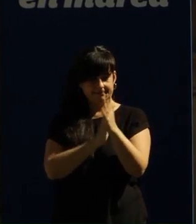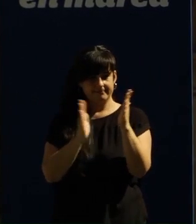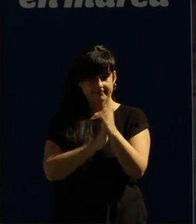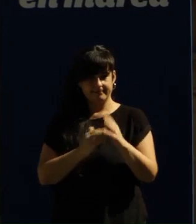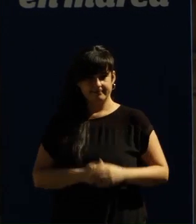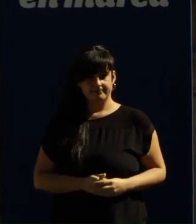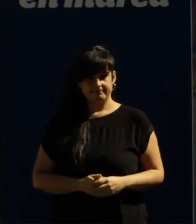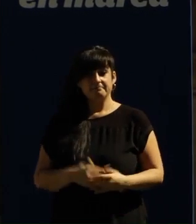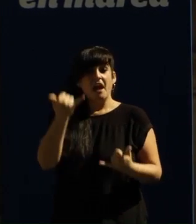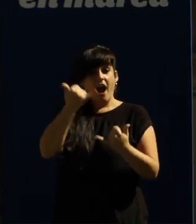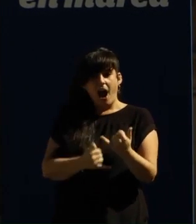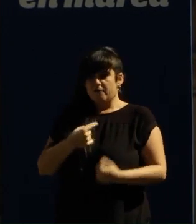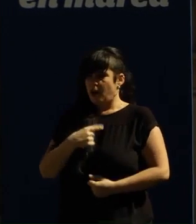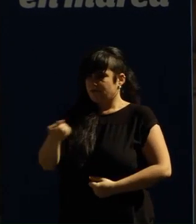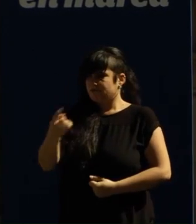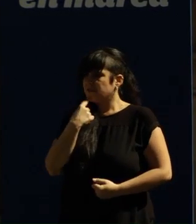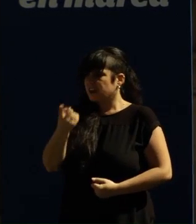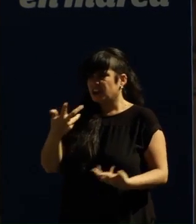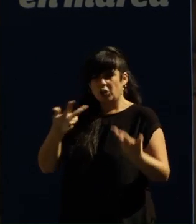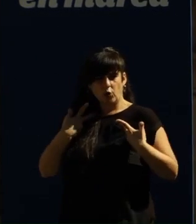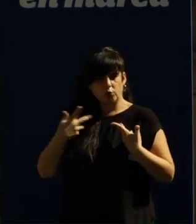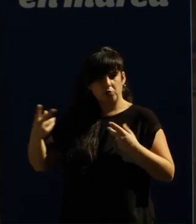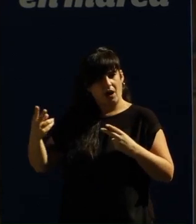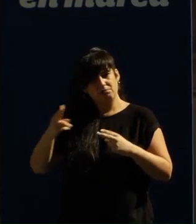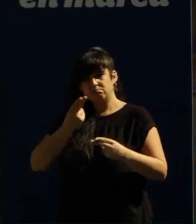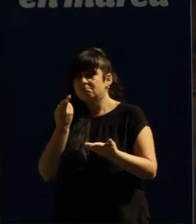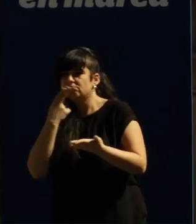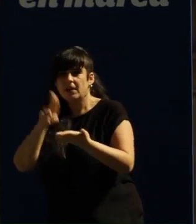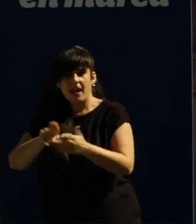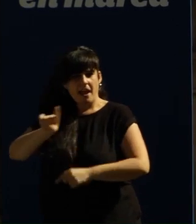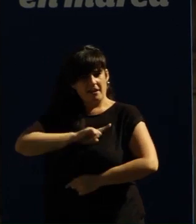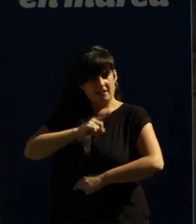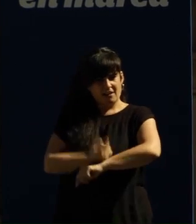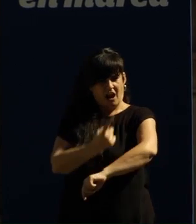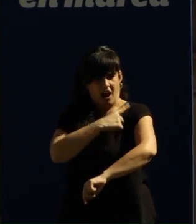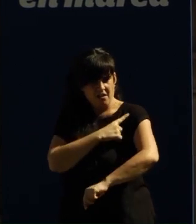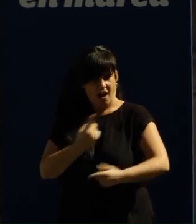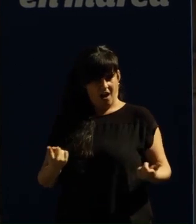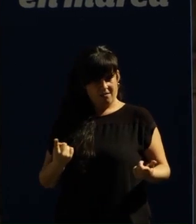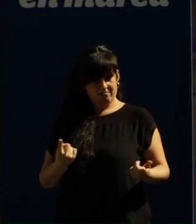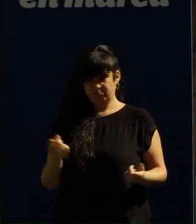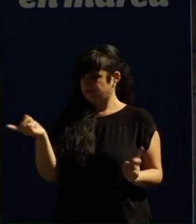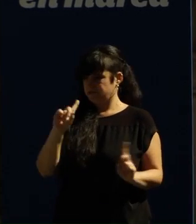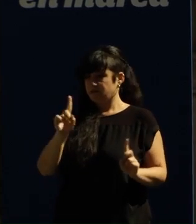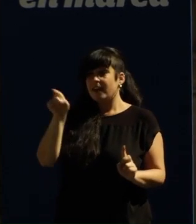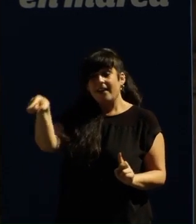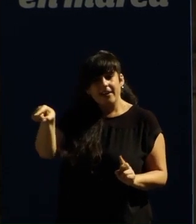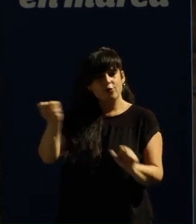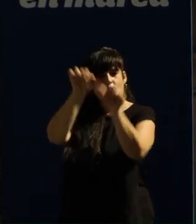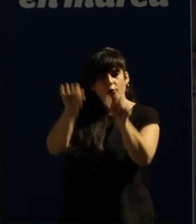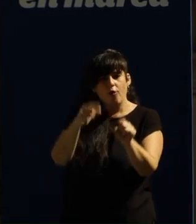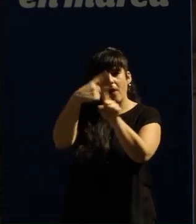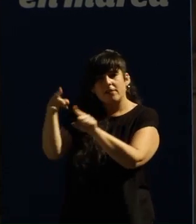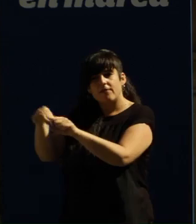E nos chamaban radicais e extremistas Nos chaman radicais e extremistas Nos chaman moziburrillo de cousas Utilizan distintas fórmulas para instalar o